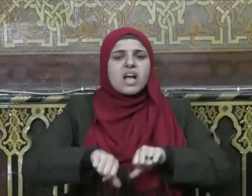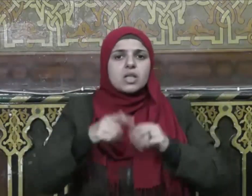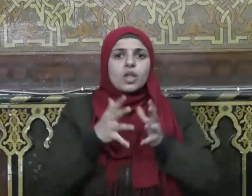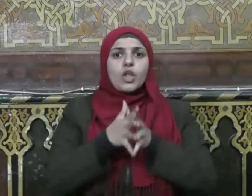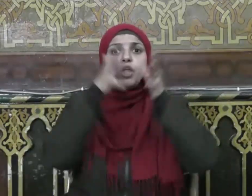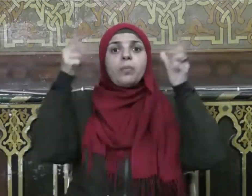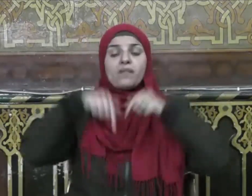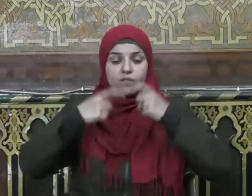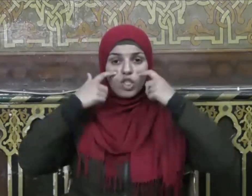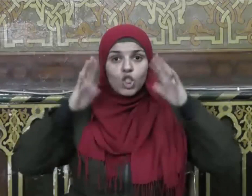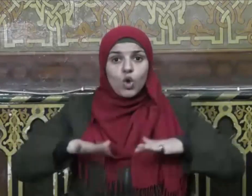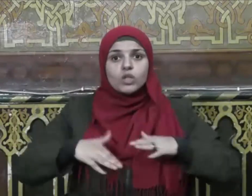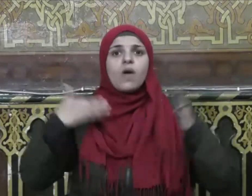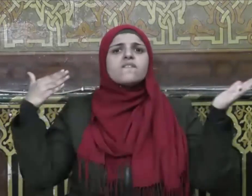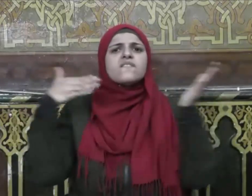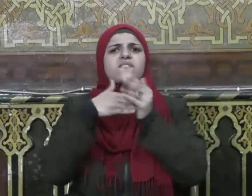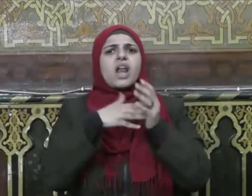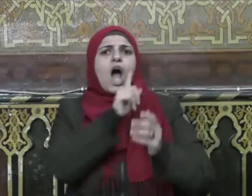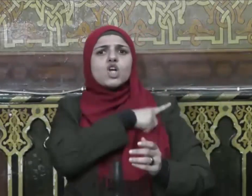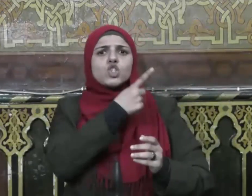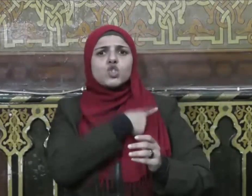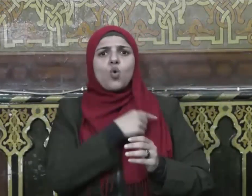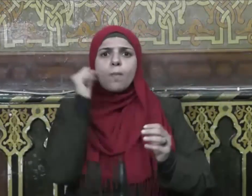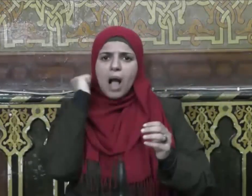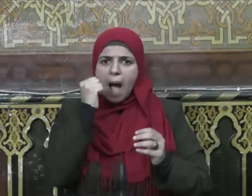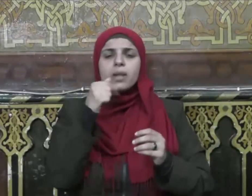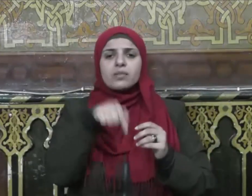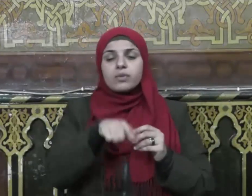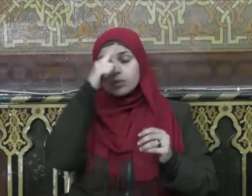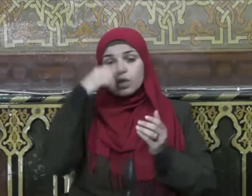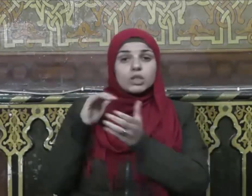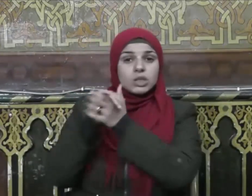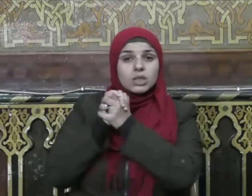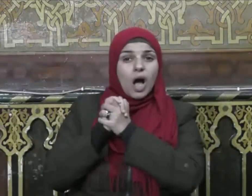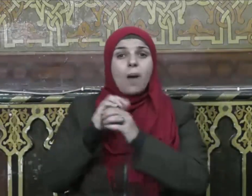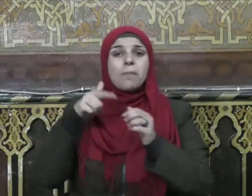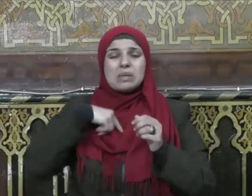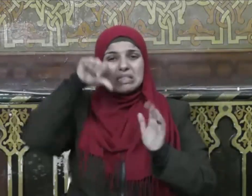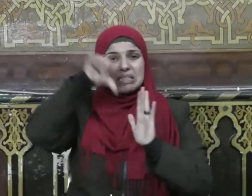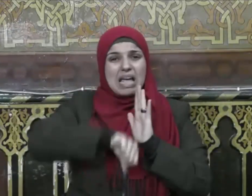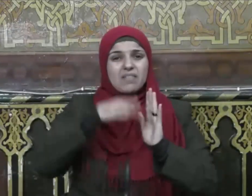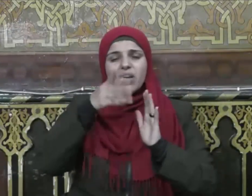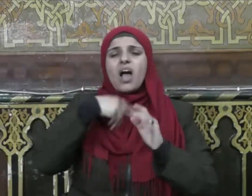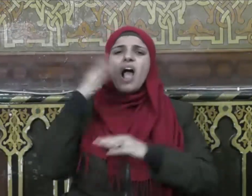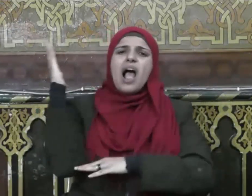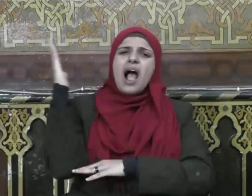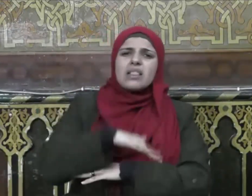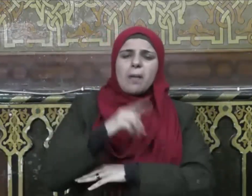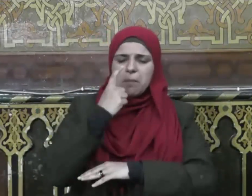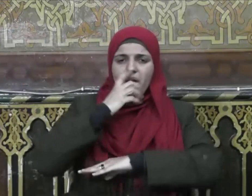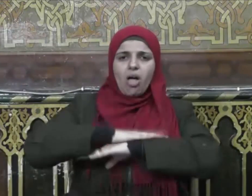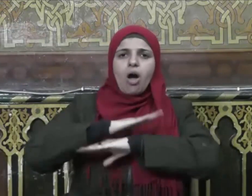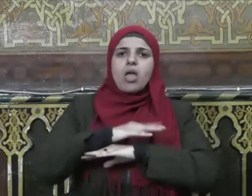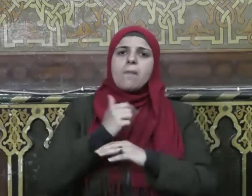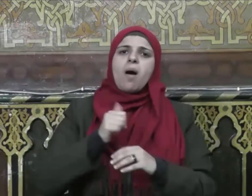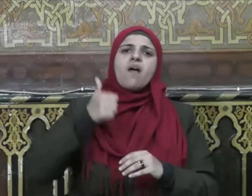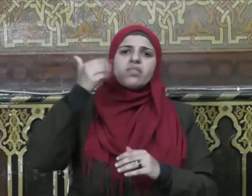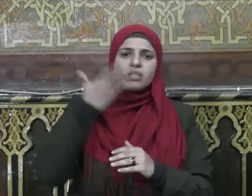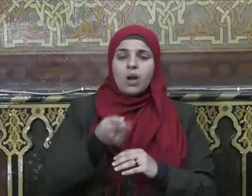الدنيا وسوء العاقبة في الآخرة فالصحبة السيئة تهدم القيم النبيلة وتمح الأخلاق